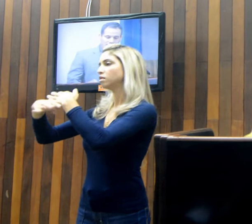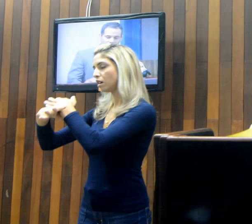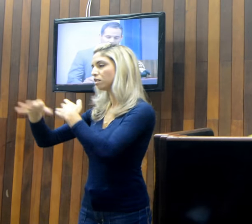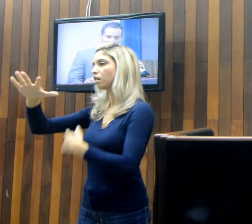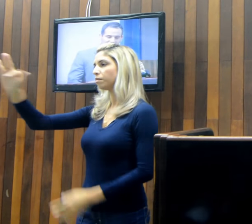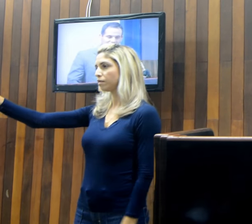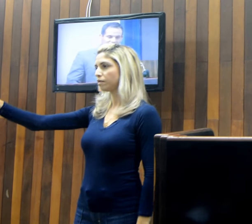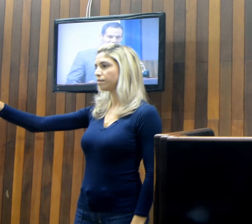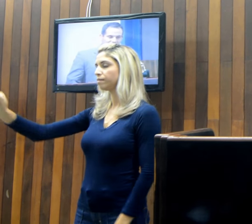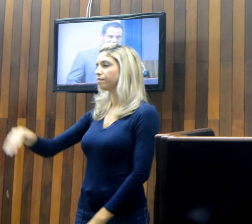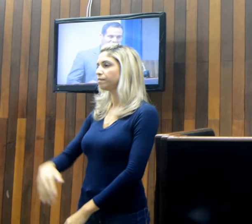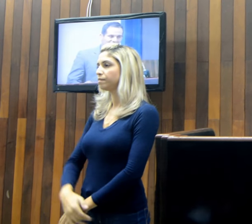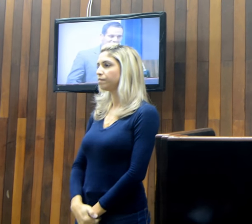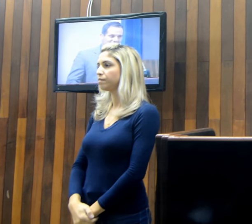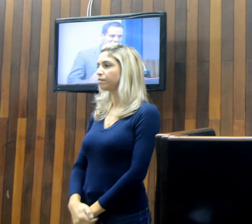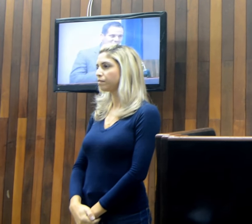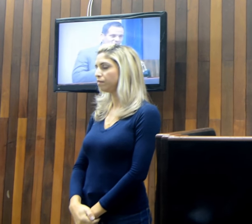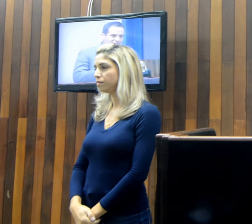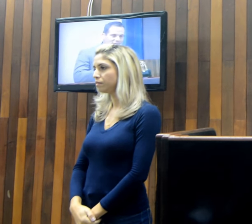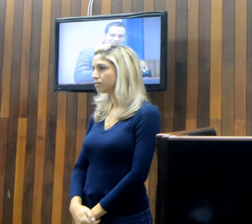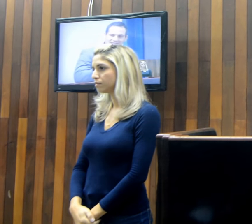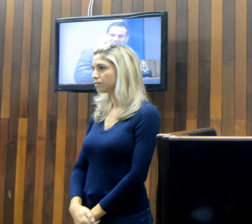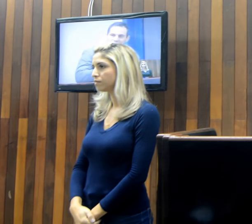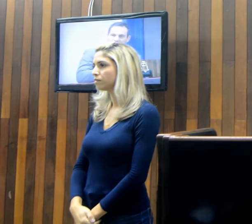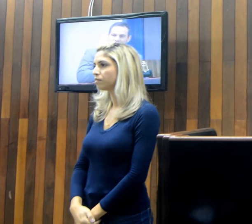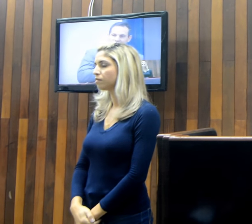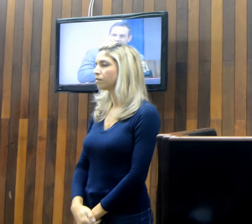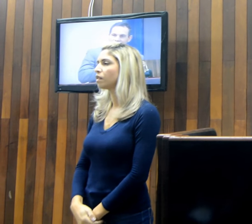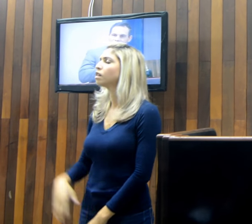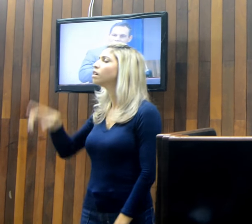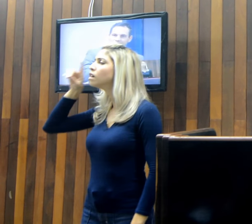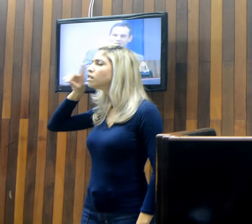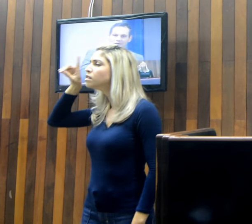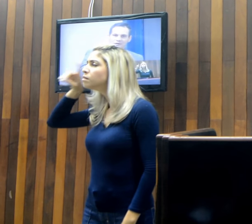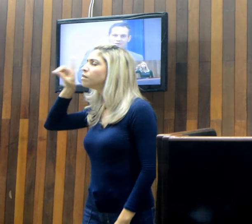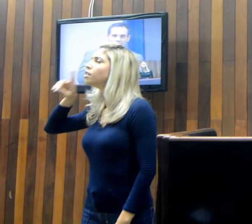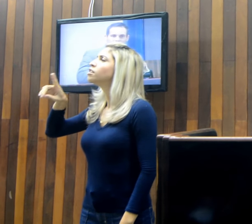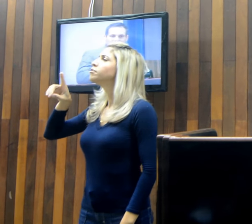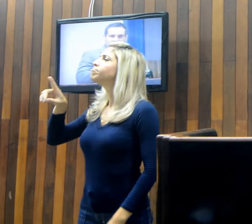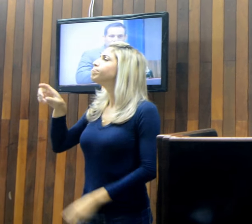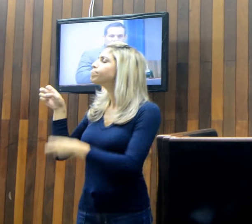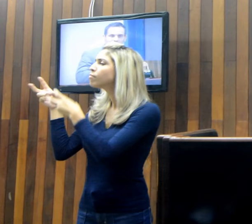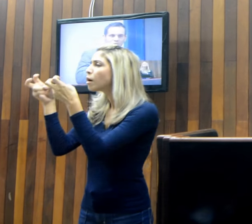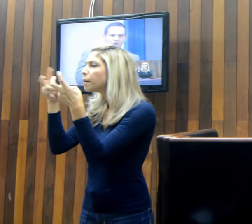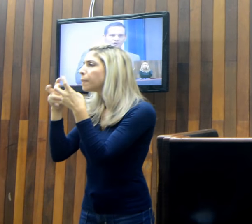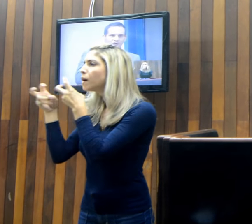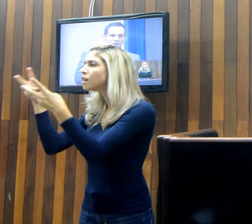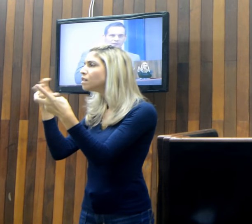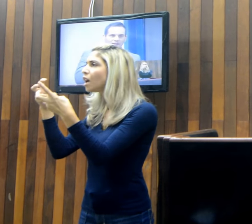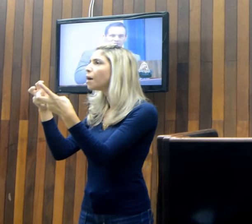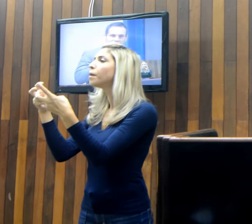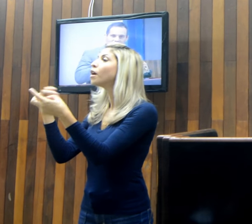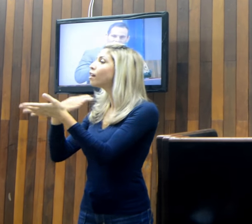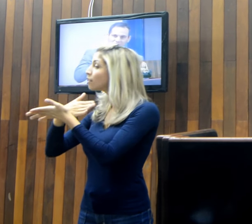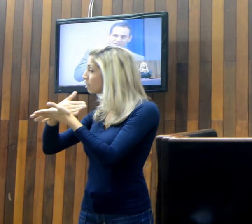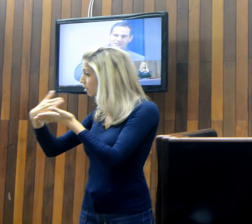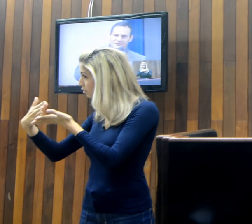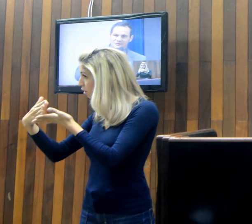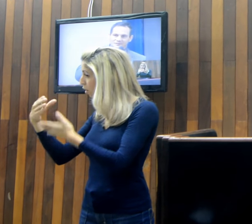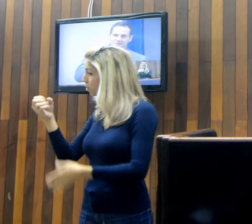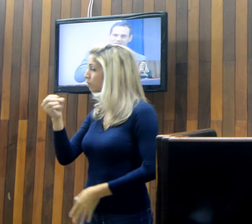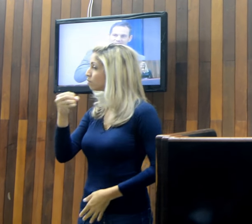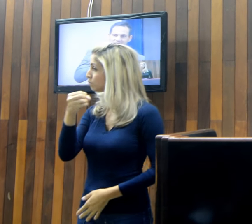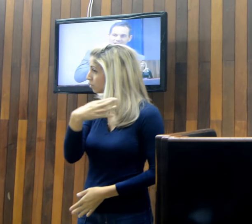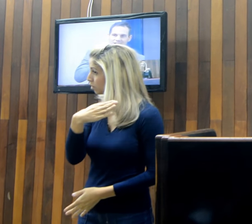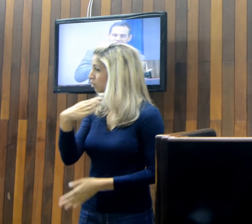Essa semana tem sido uma semana típica, porque começou um novo pleito em Cabo Frio.